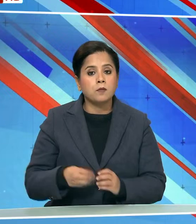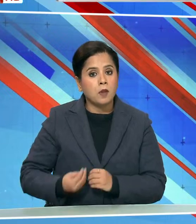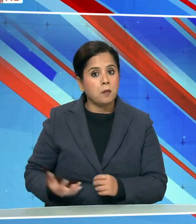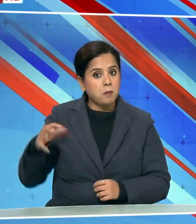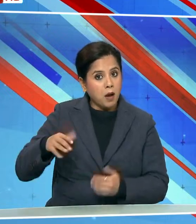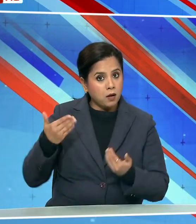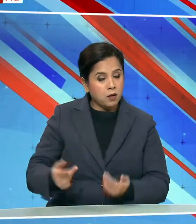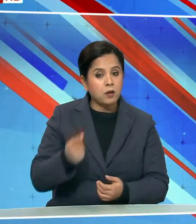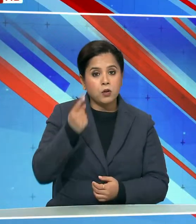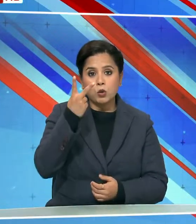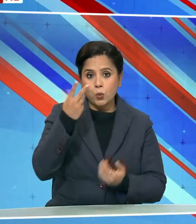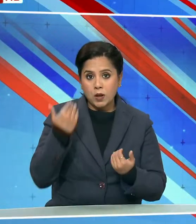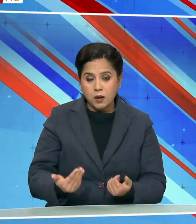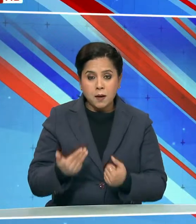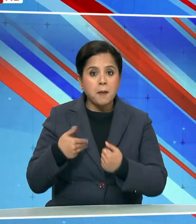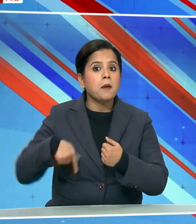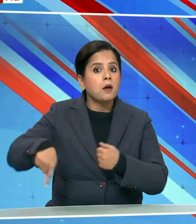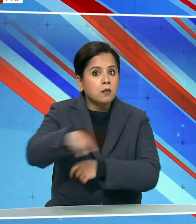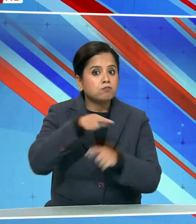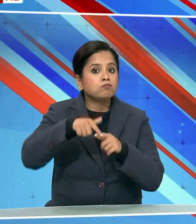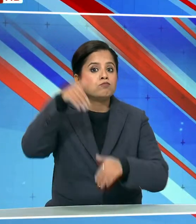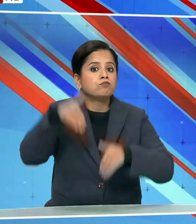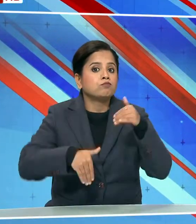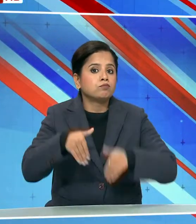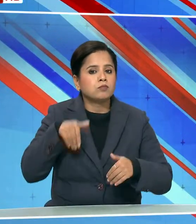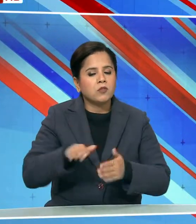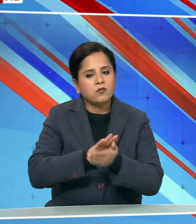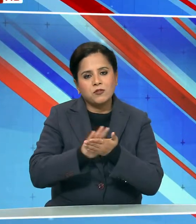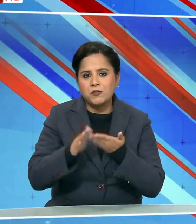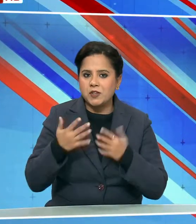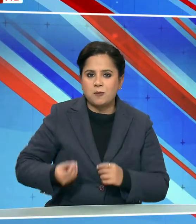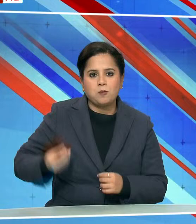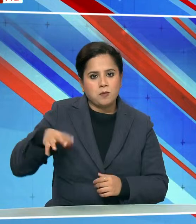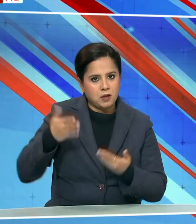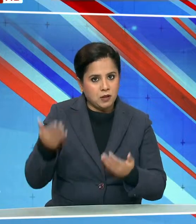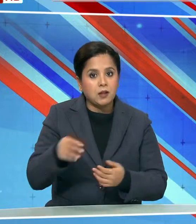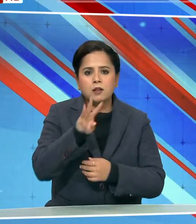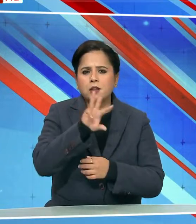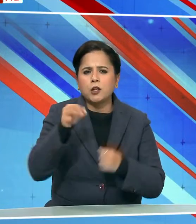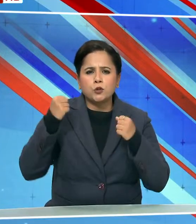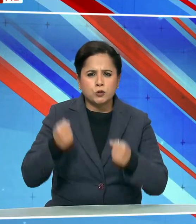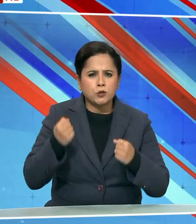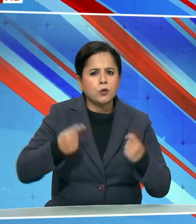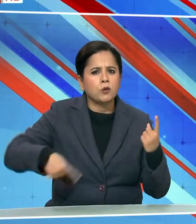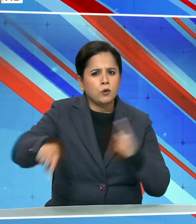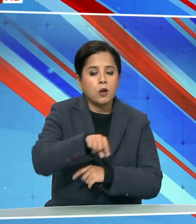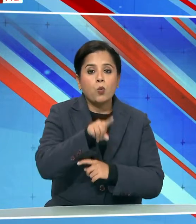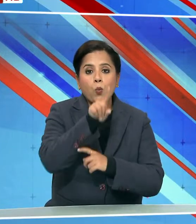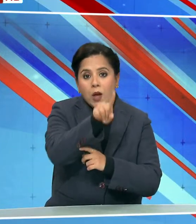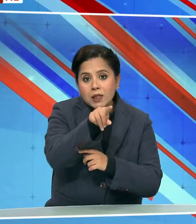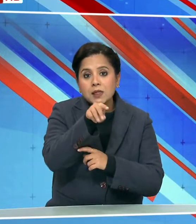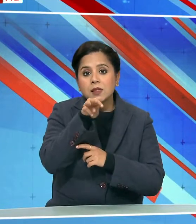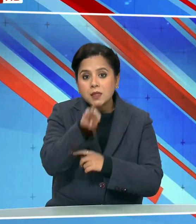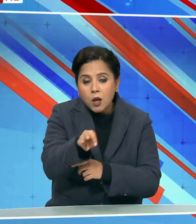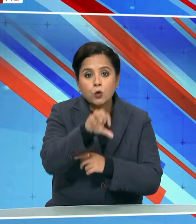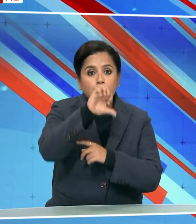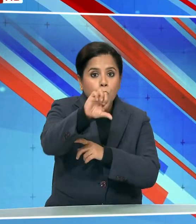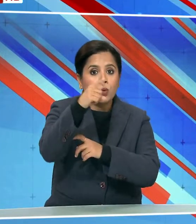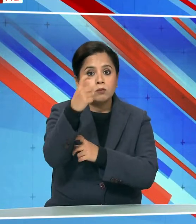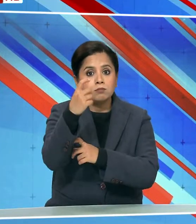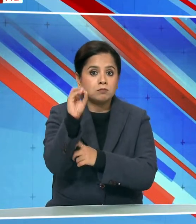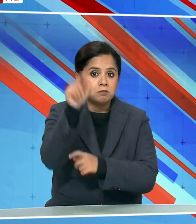बंग्रदेश में 12 संसेदी चुनावों के लिए मतदान पूरा हो गया है 300 सीटों के लिए 1,970